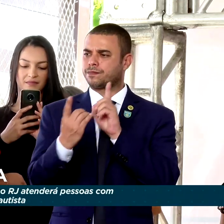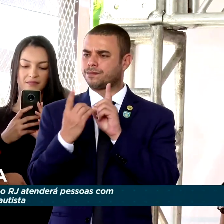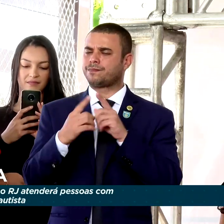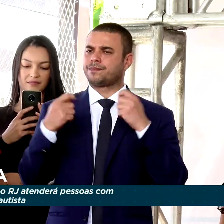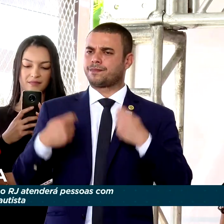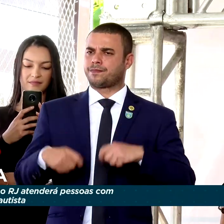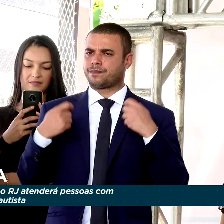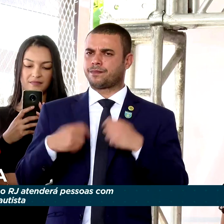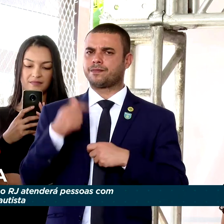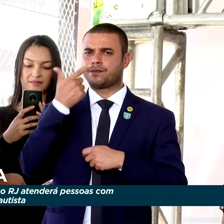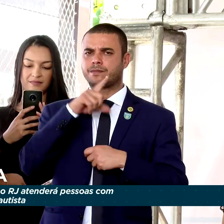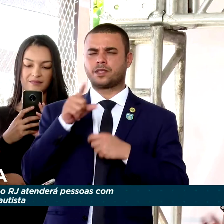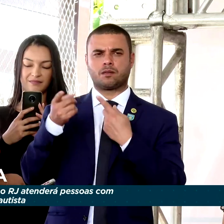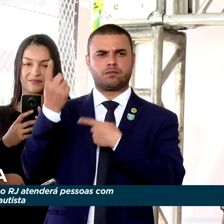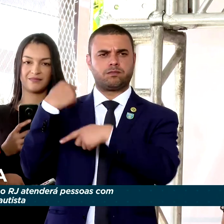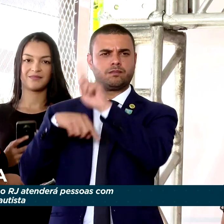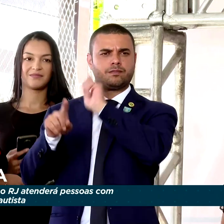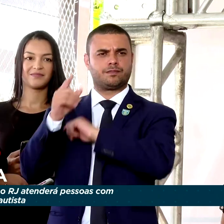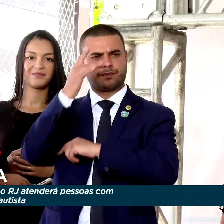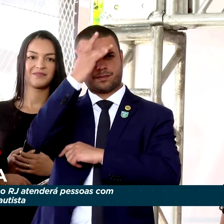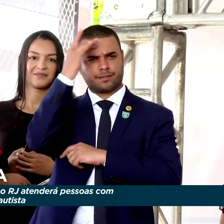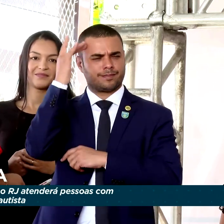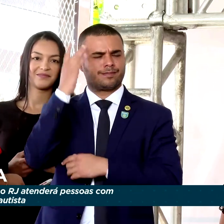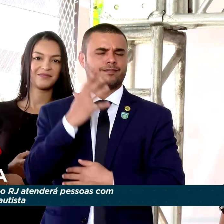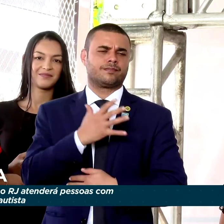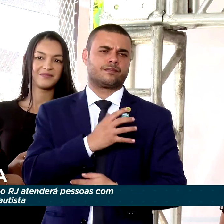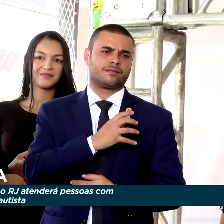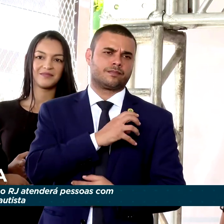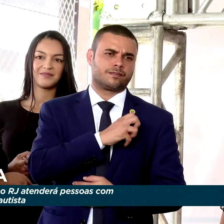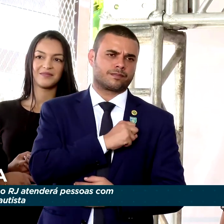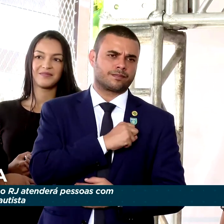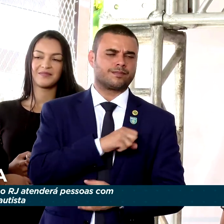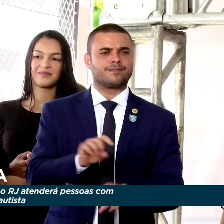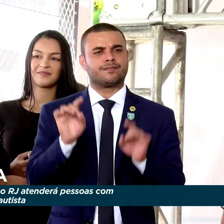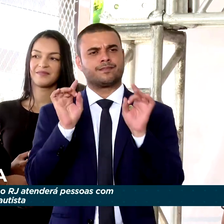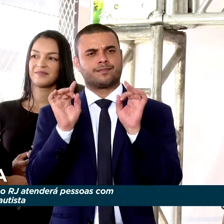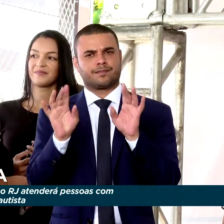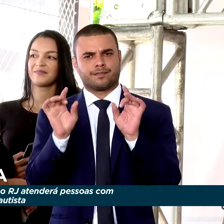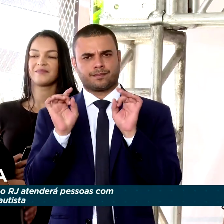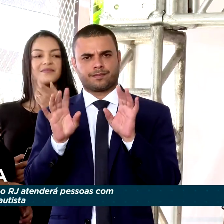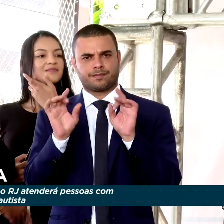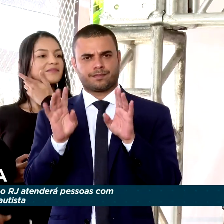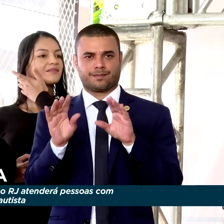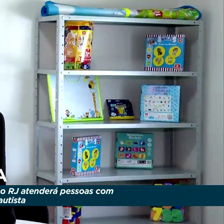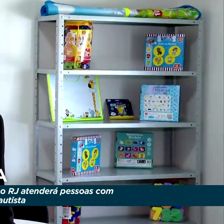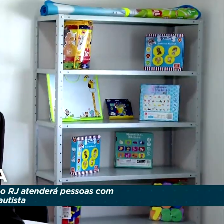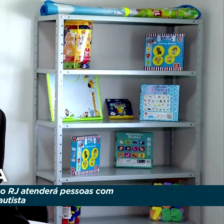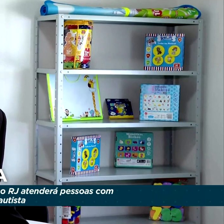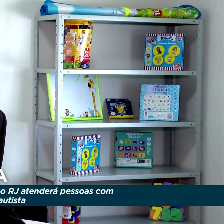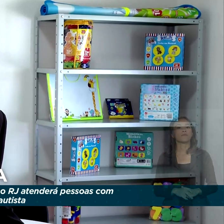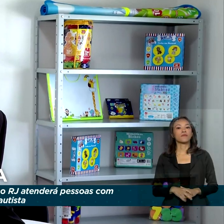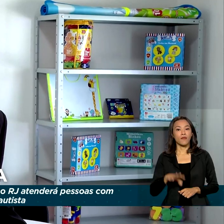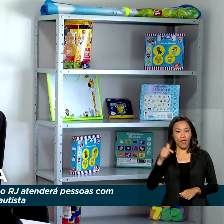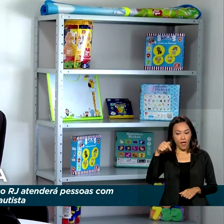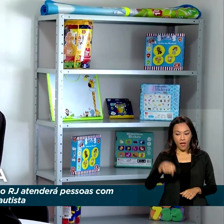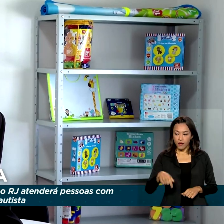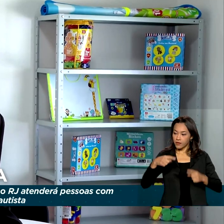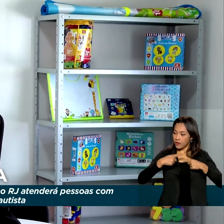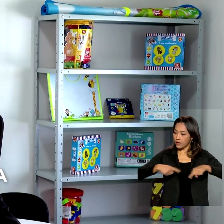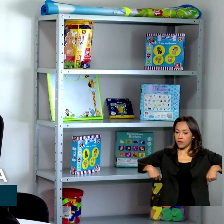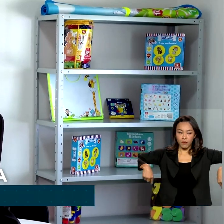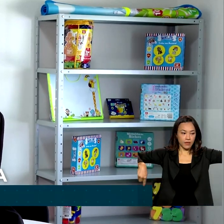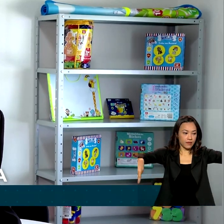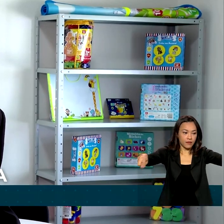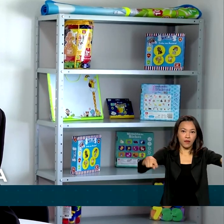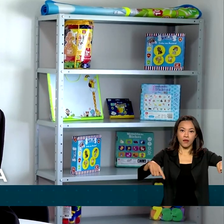ao pleno desenvolvimento dessa pessoa tão amada e tão especial dentro da família. Essa é uma das salas onde os